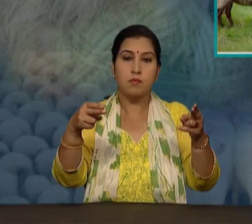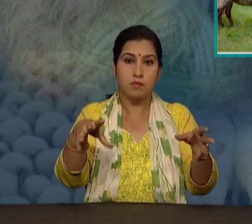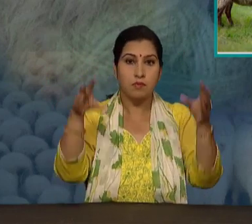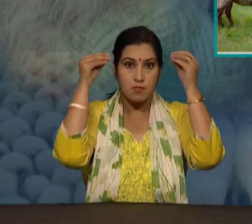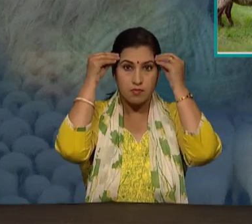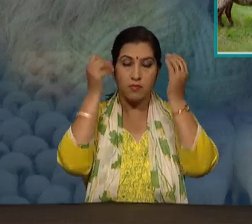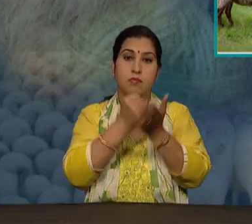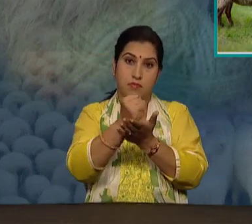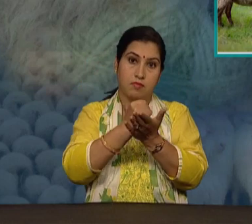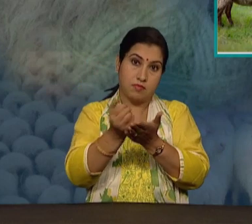प्रयास कीजिए